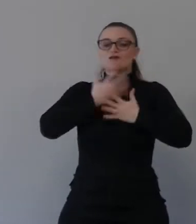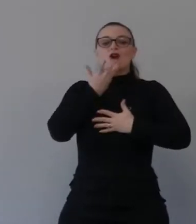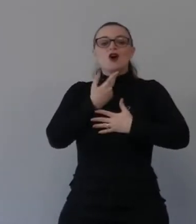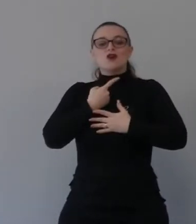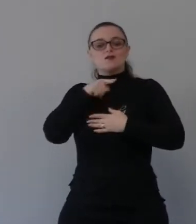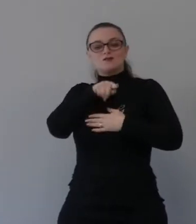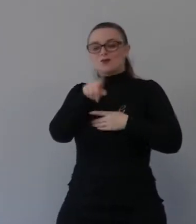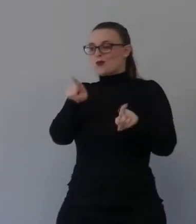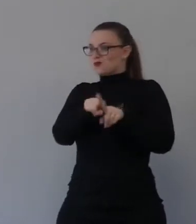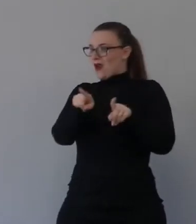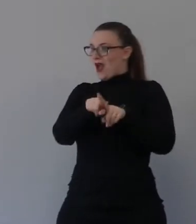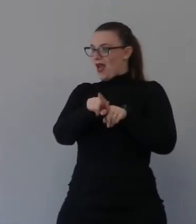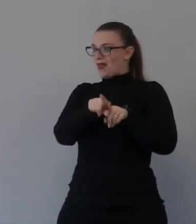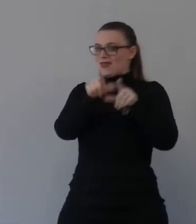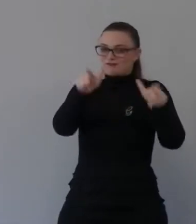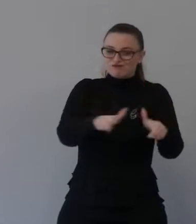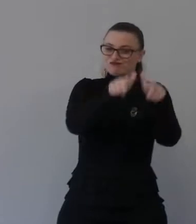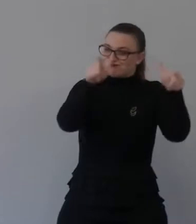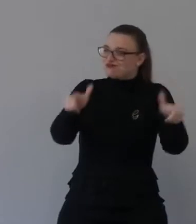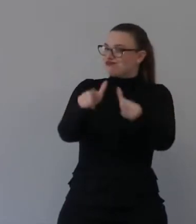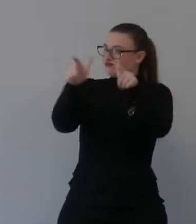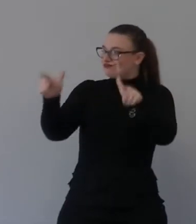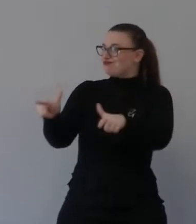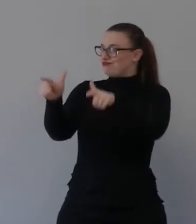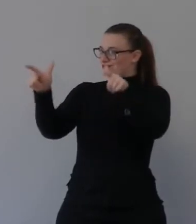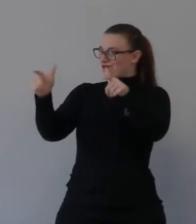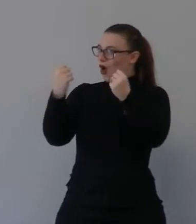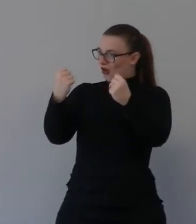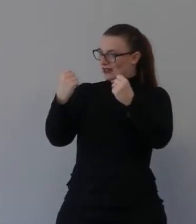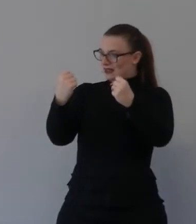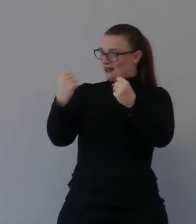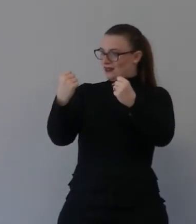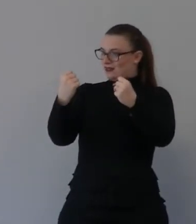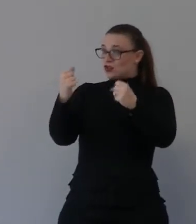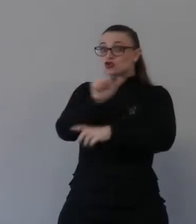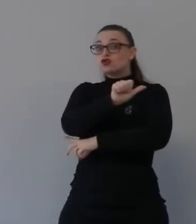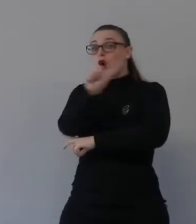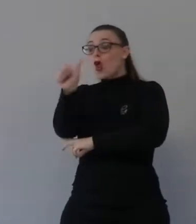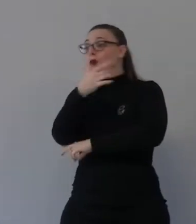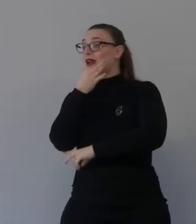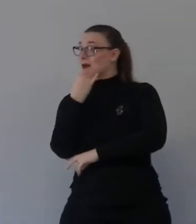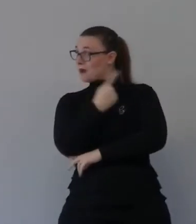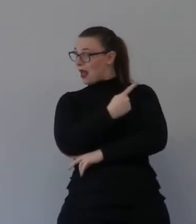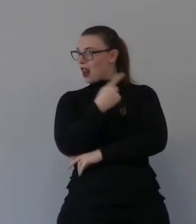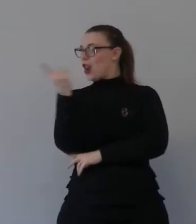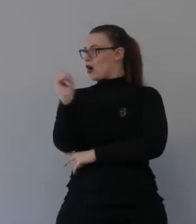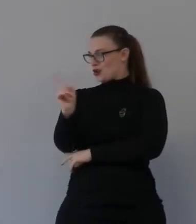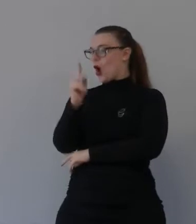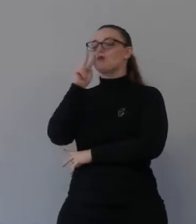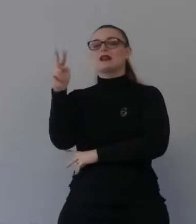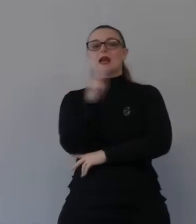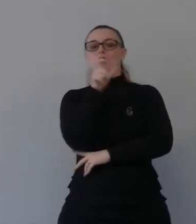tutto questo non è fine a se stesso non è soltanto per la nostra per questa guardate il versetto 61